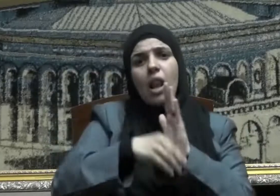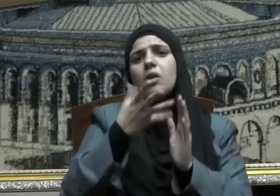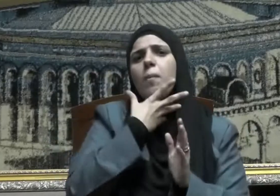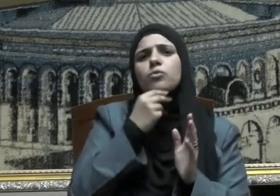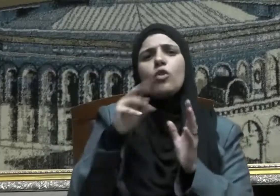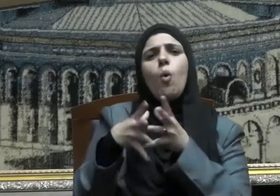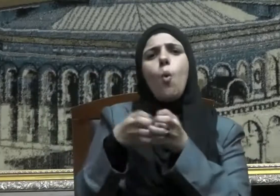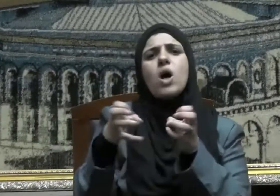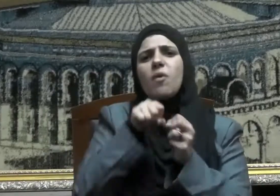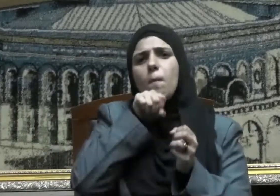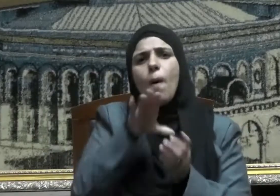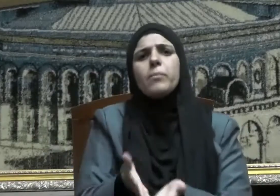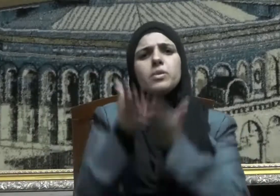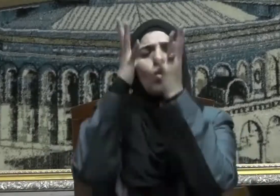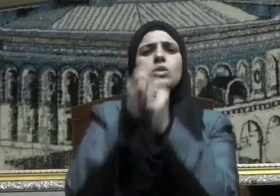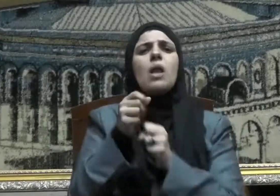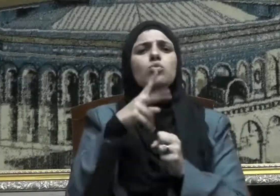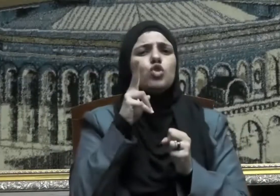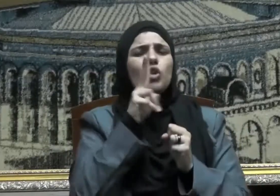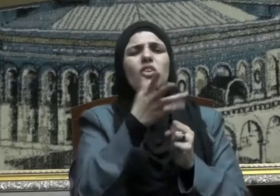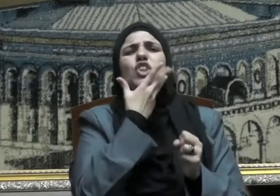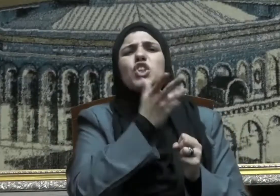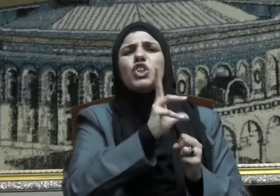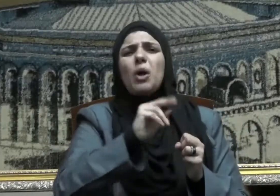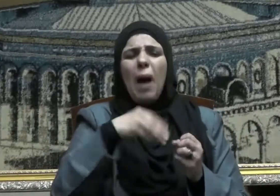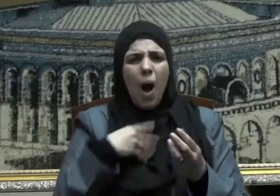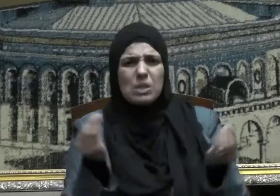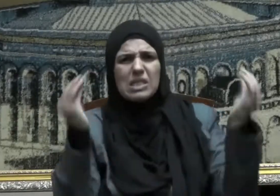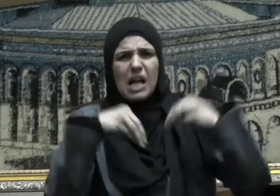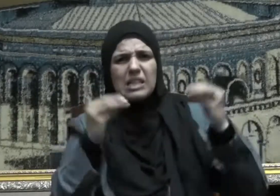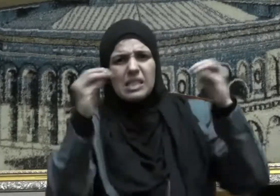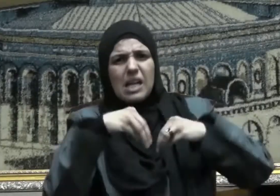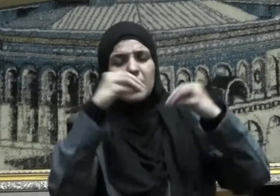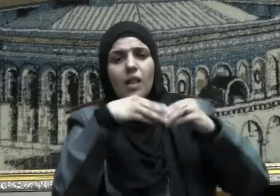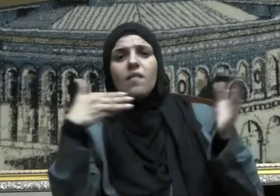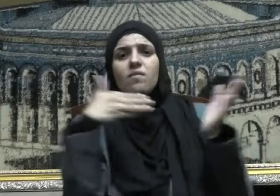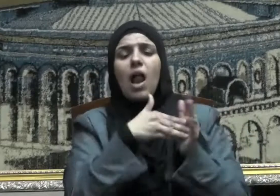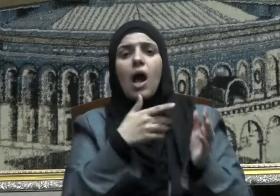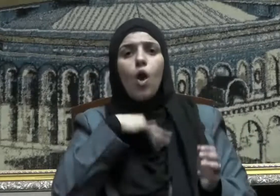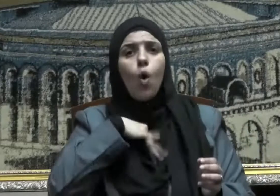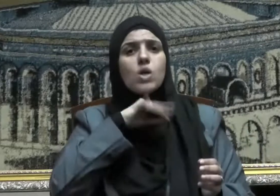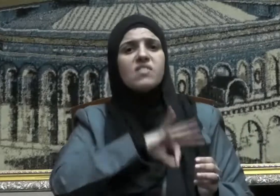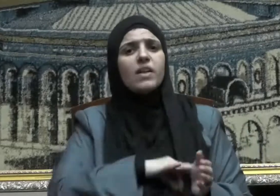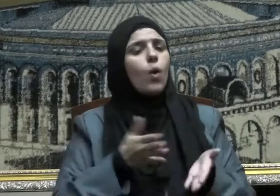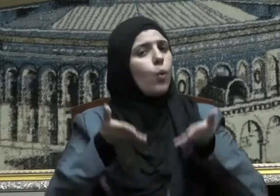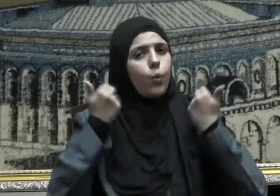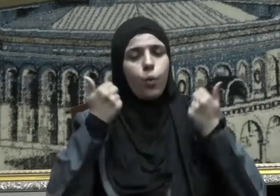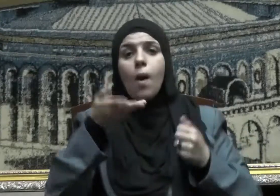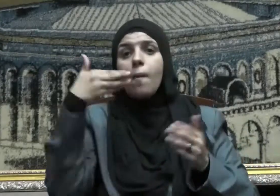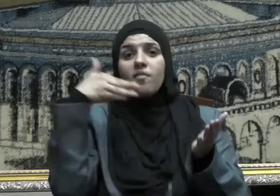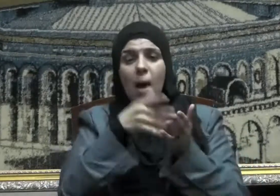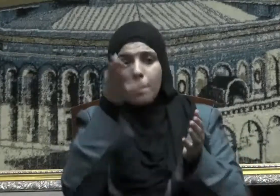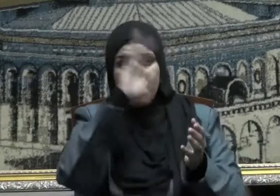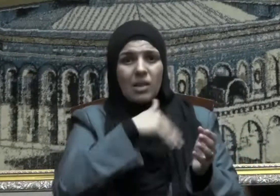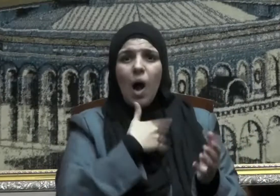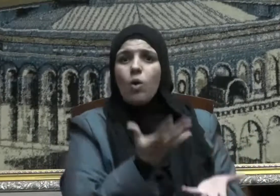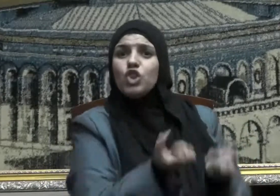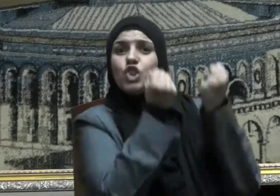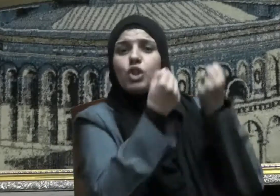عليه وسلم بأنها كثرة كغثاء السيل لا غناء منها ولا نفع